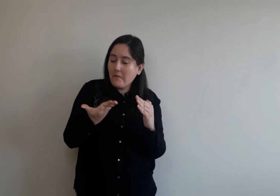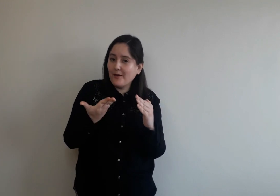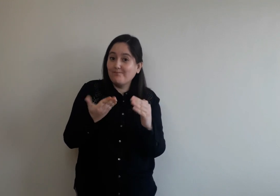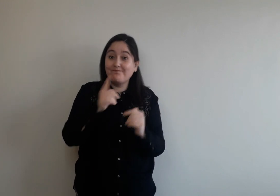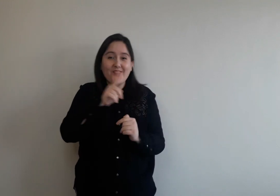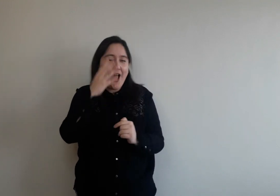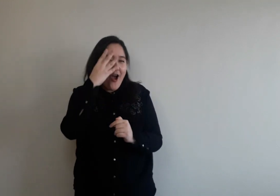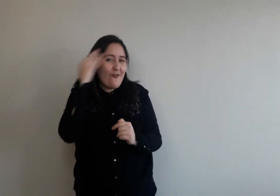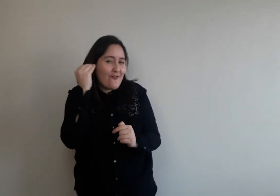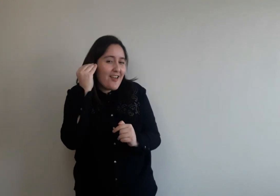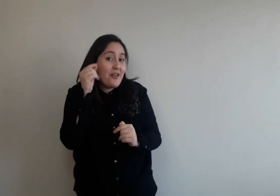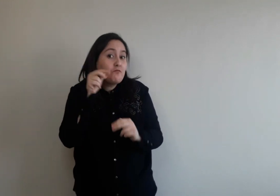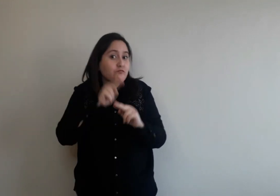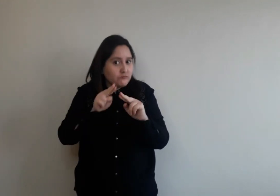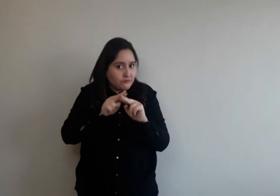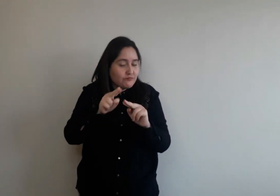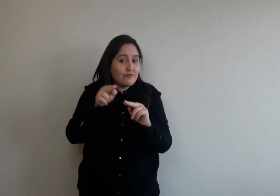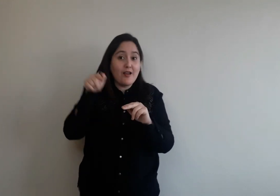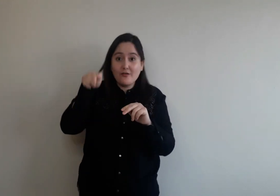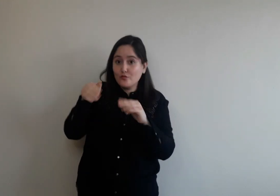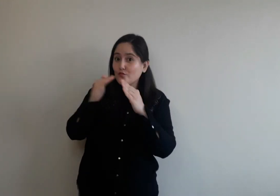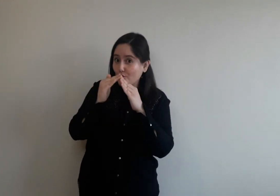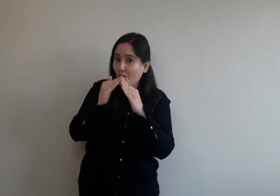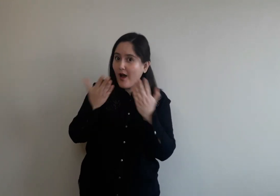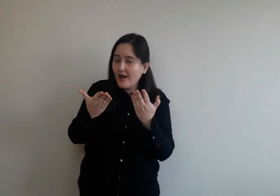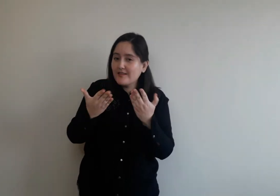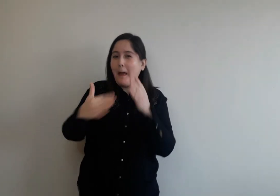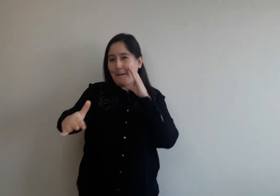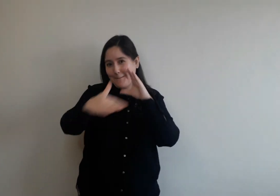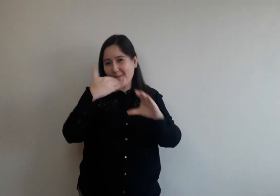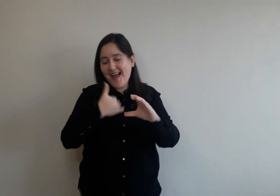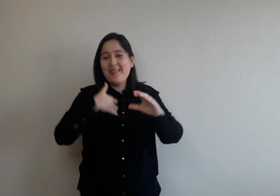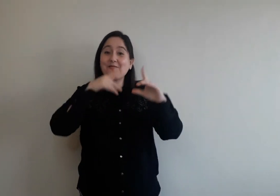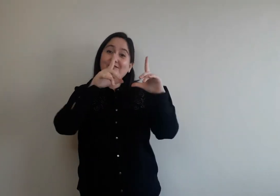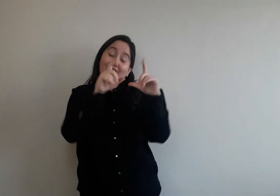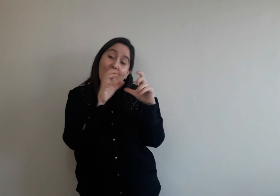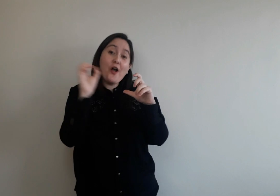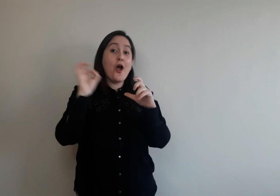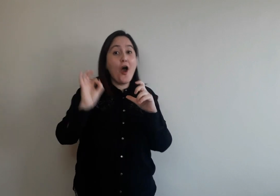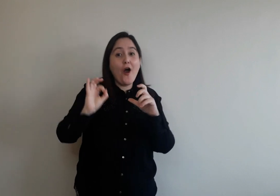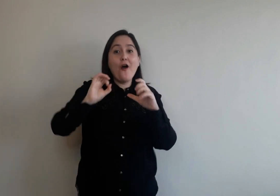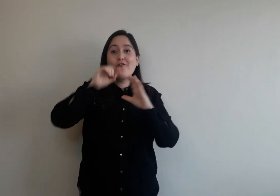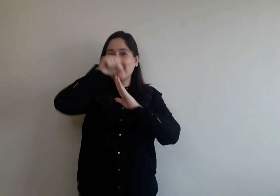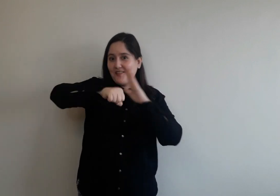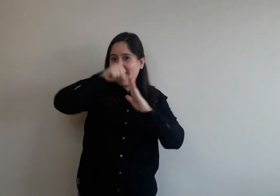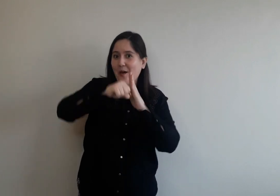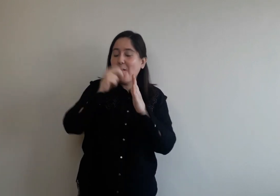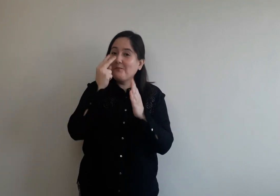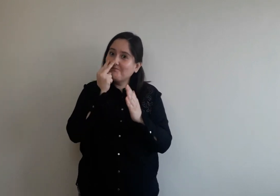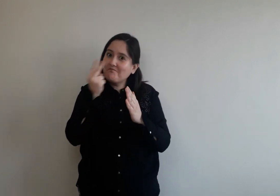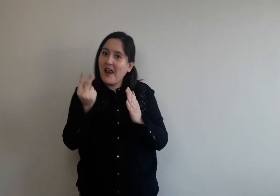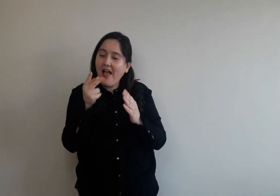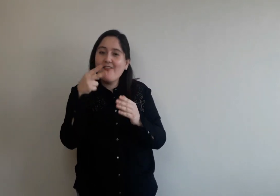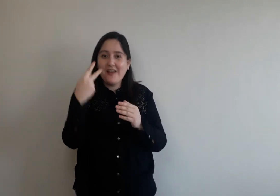No se olviden que si llegan a hacer este trabajo en sus casas, me manden fotos o me manden videos para poder ver.